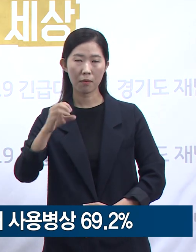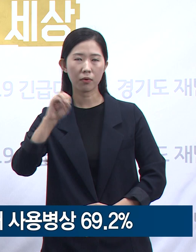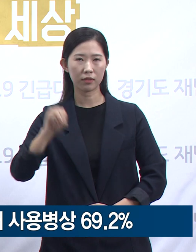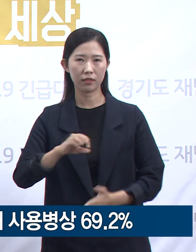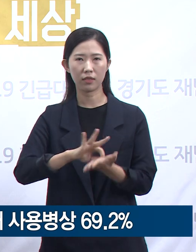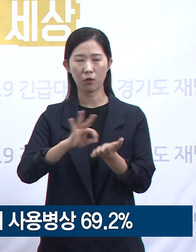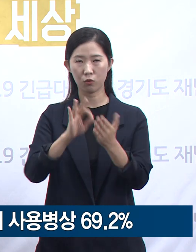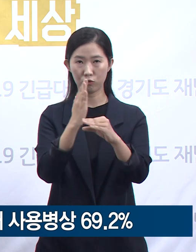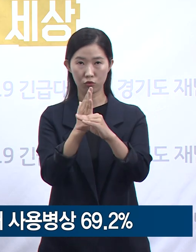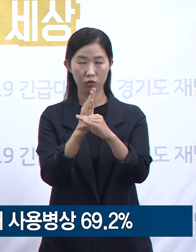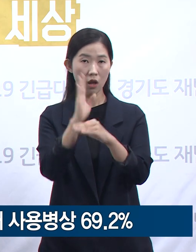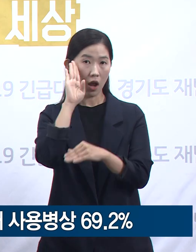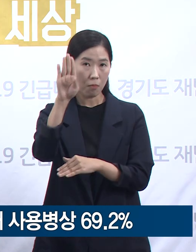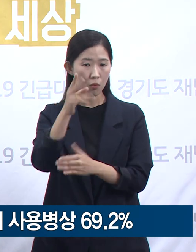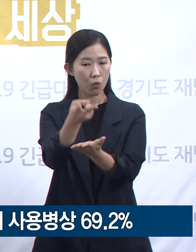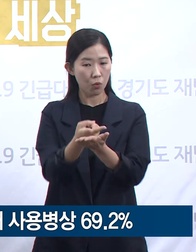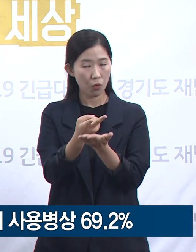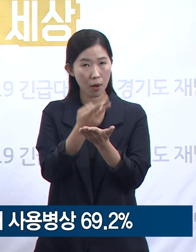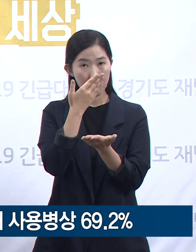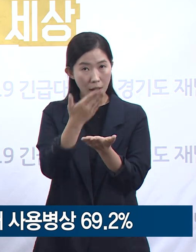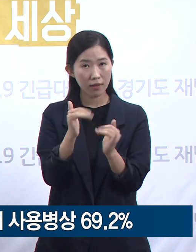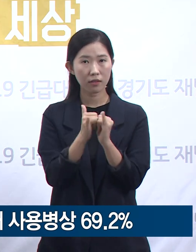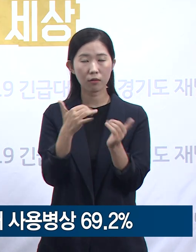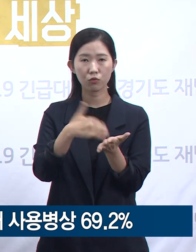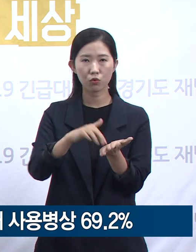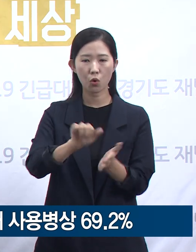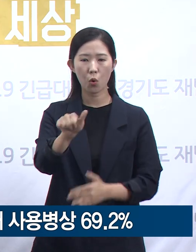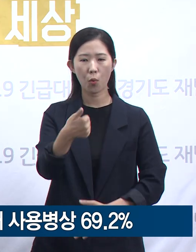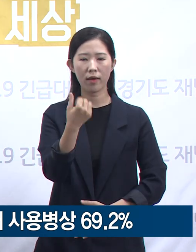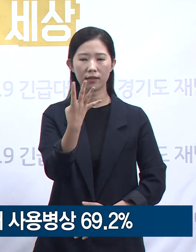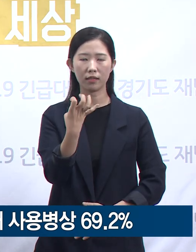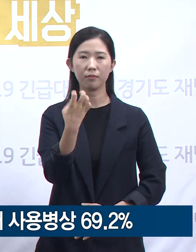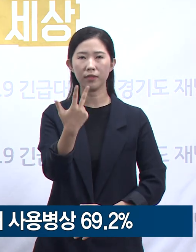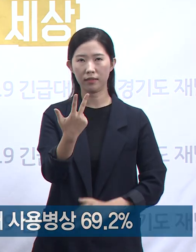잔여수용 가능 인원은 547명입니다.